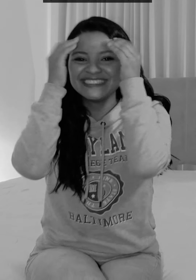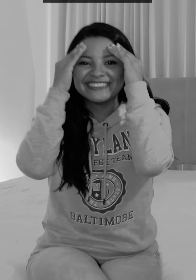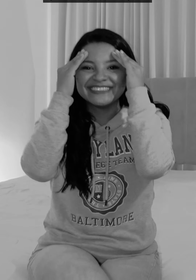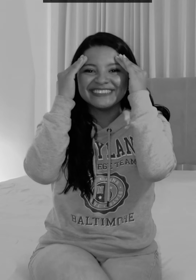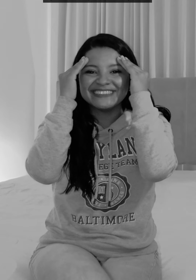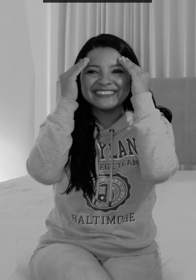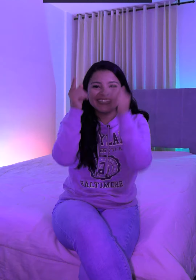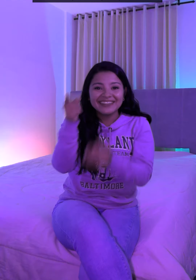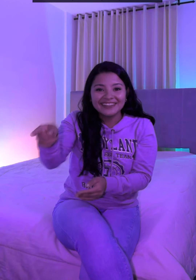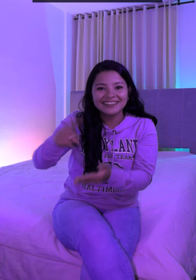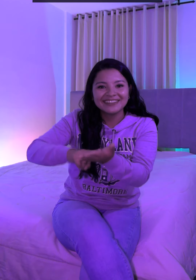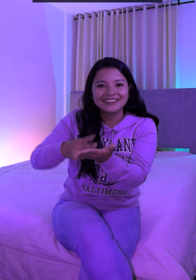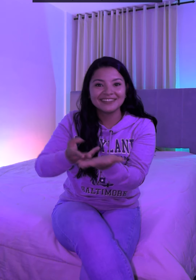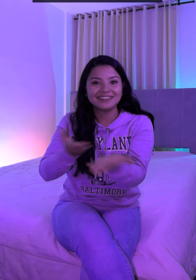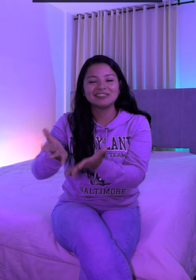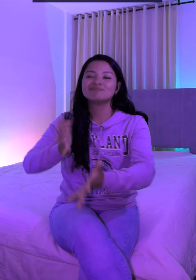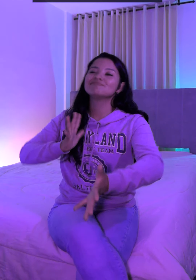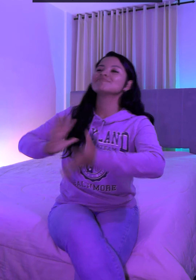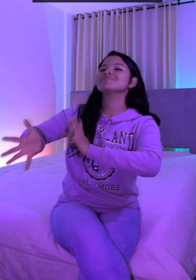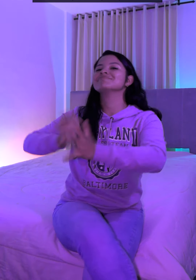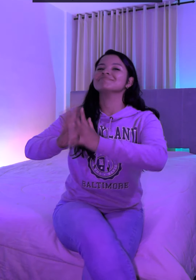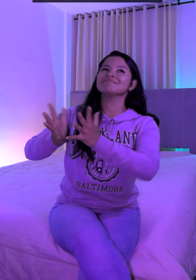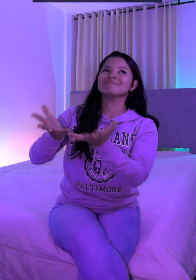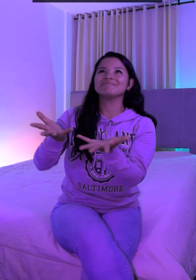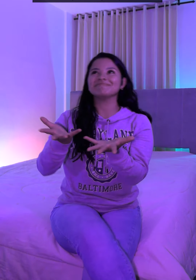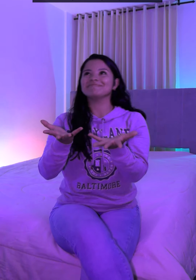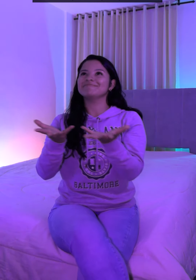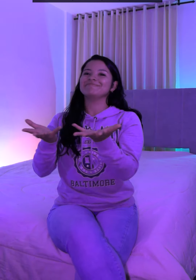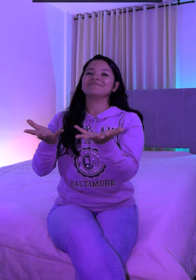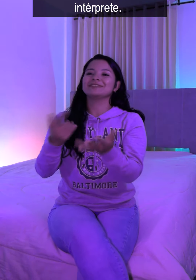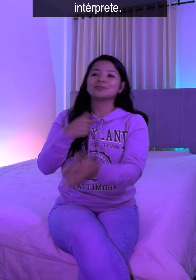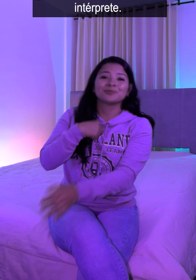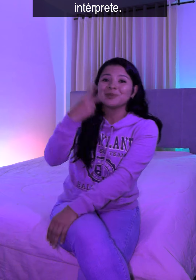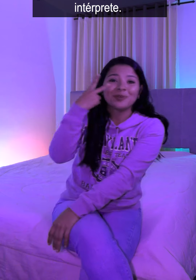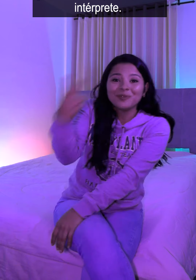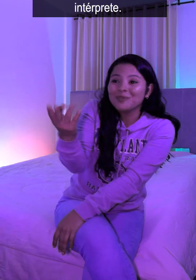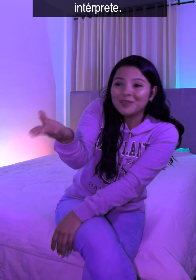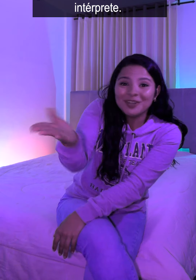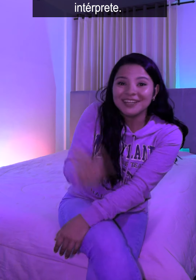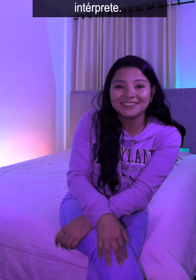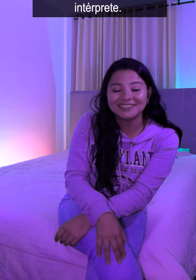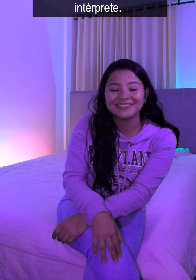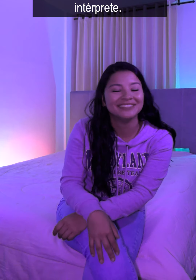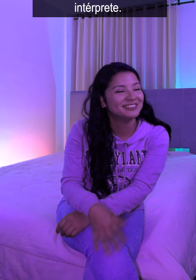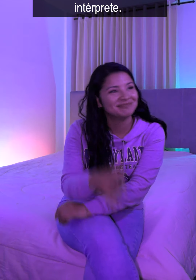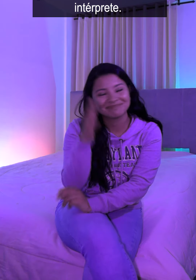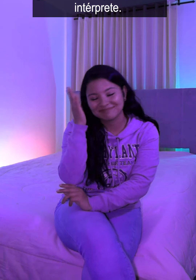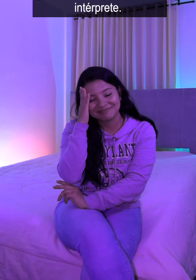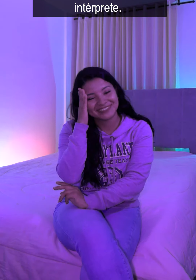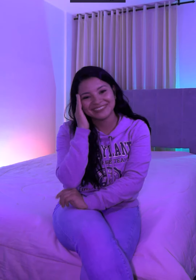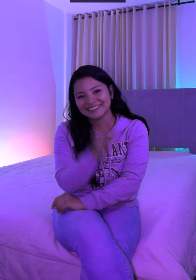quitó. Yo me quedé, oh por Dios, y ahora no puedo ver al intérprete. Bueno,